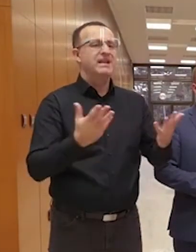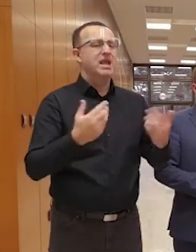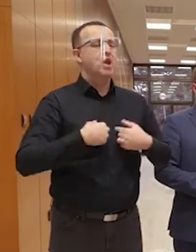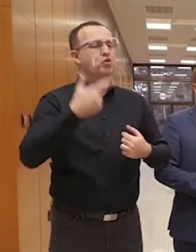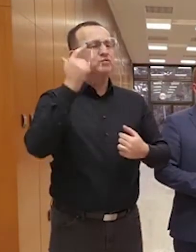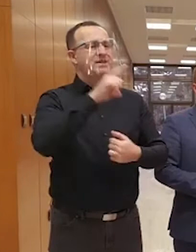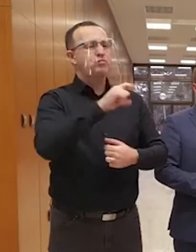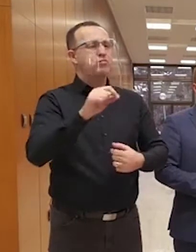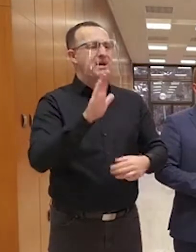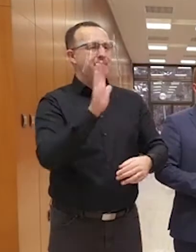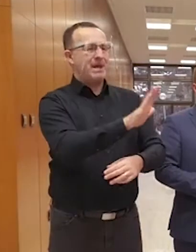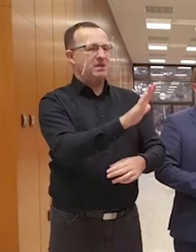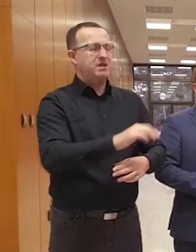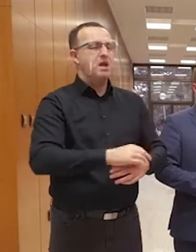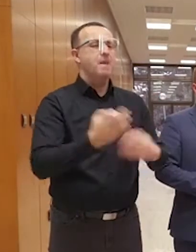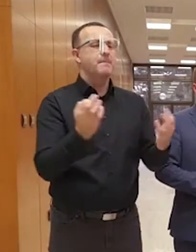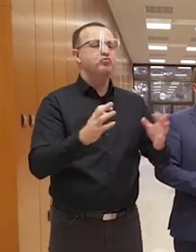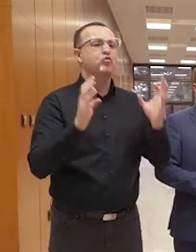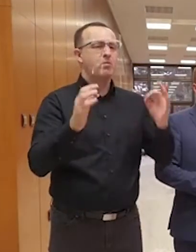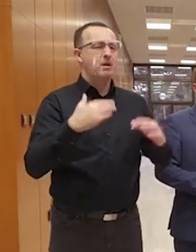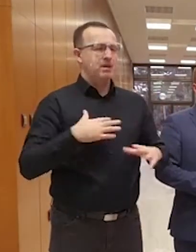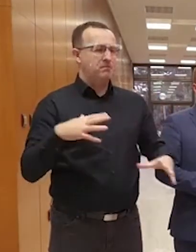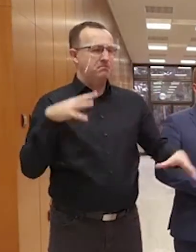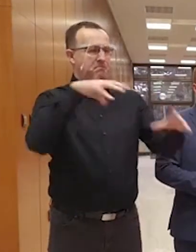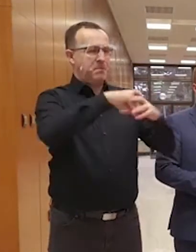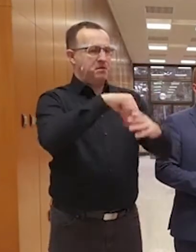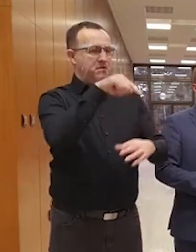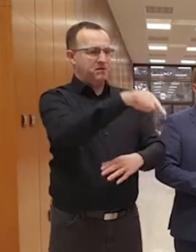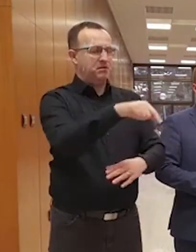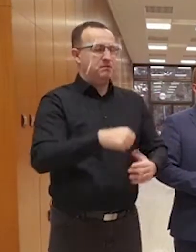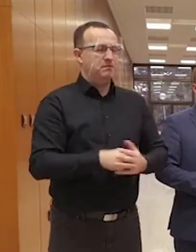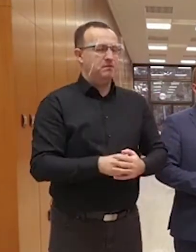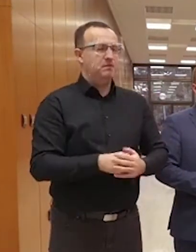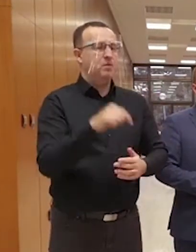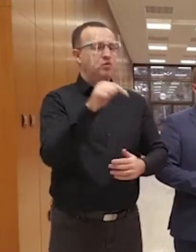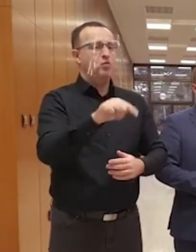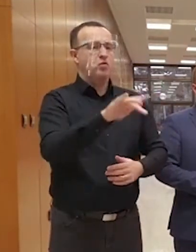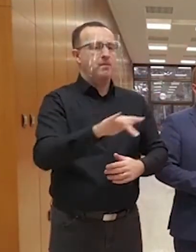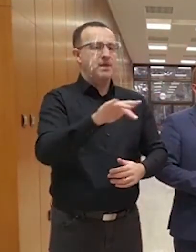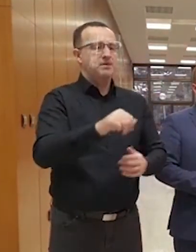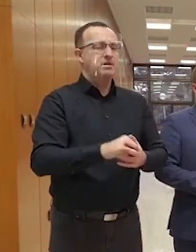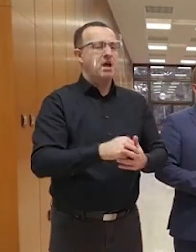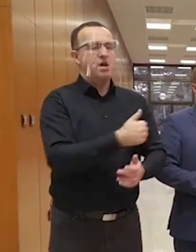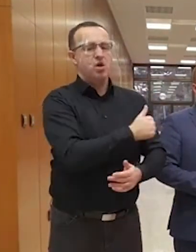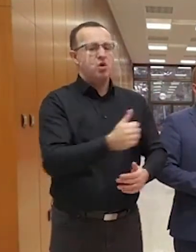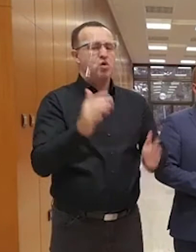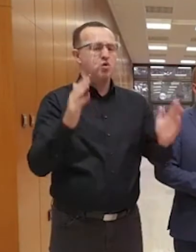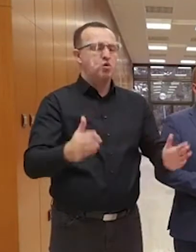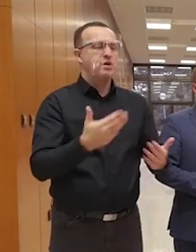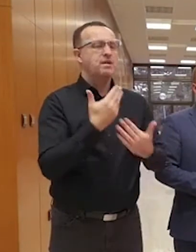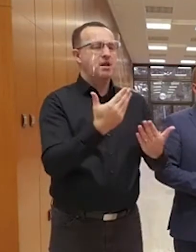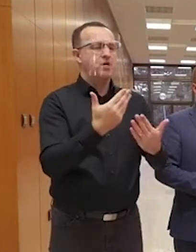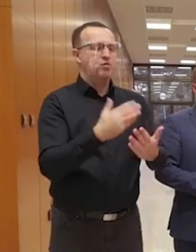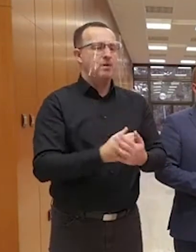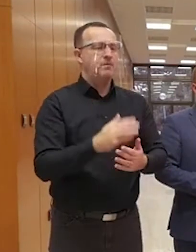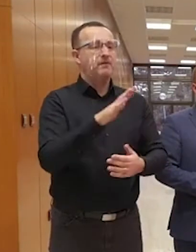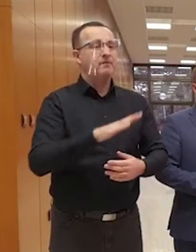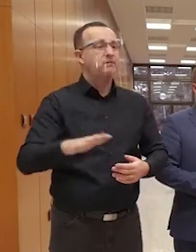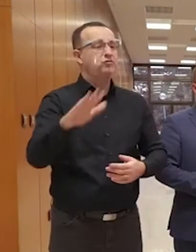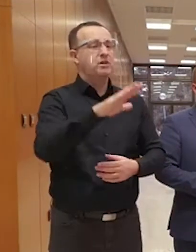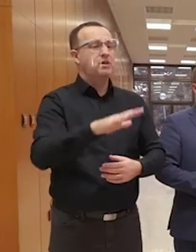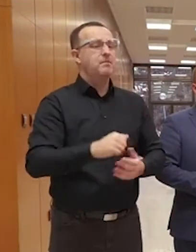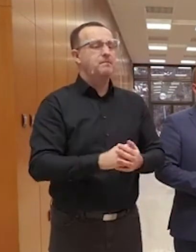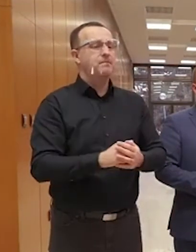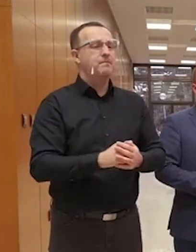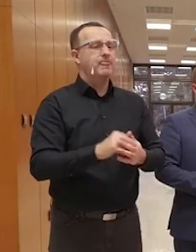Slovenska republika patrí a prečo je dobré, že patrí, kde patrí. Z tohto miesta takisto za celý rok ďakujem všetkým politike,